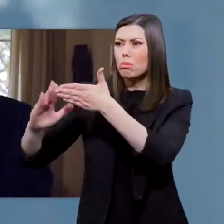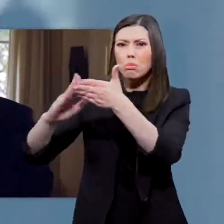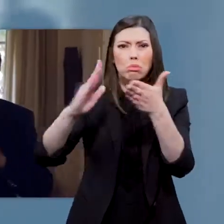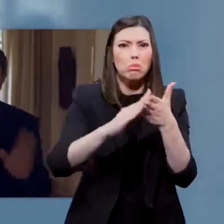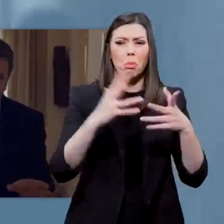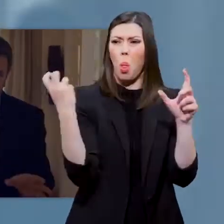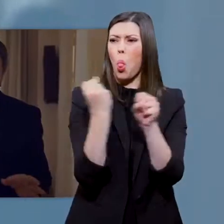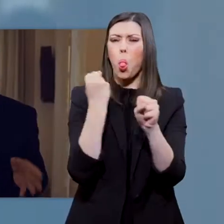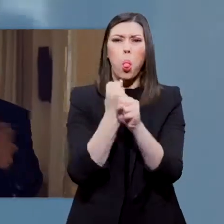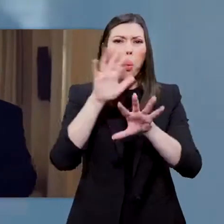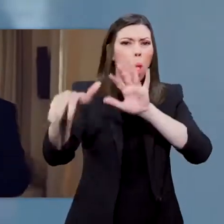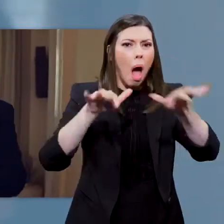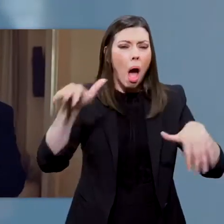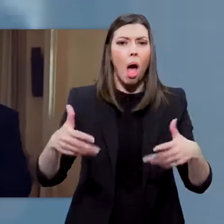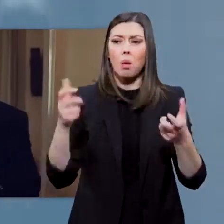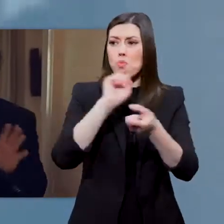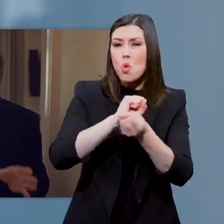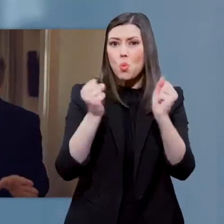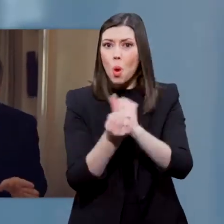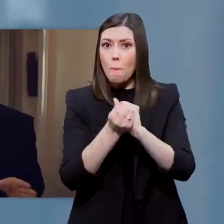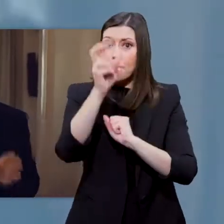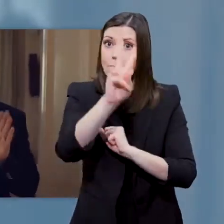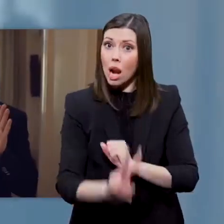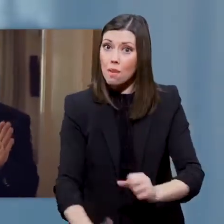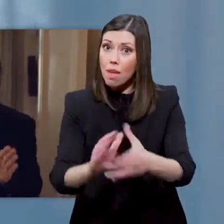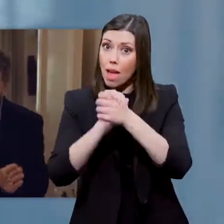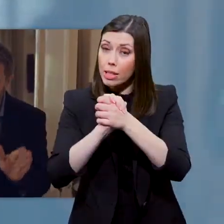Δουλειές, συναθρήσεις, ασπασμοί, χαιρετισμοί,